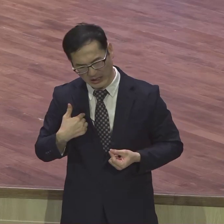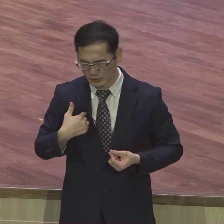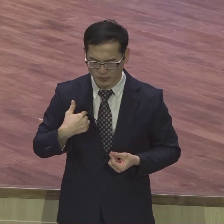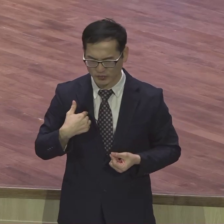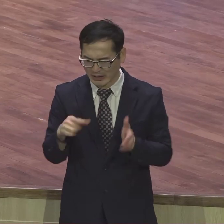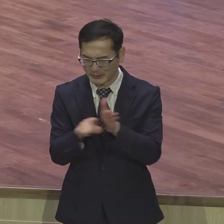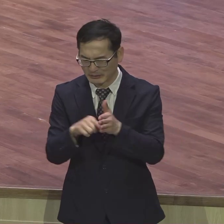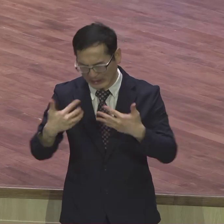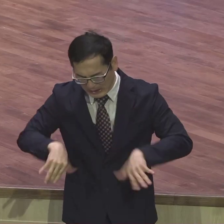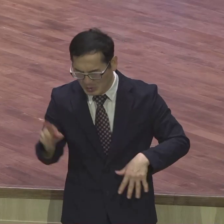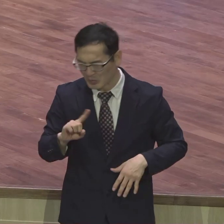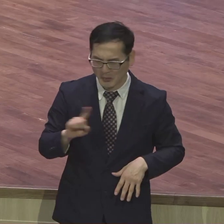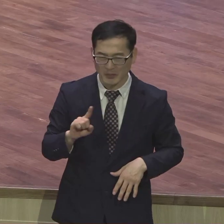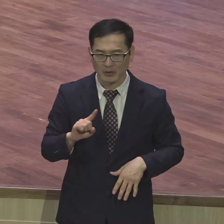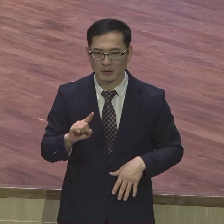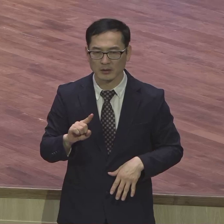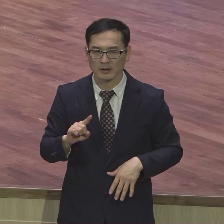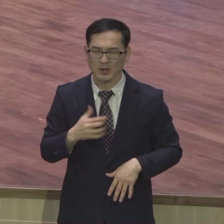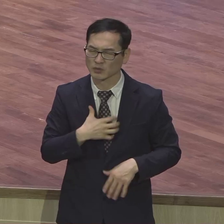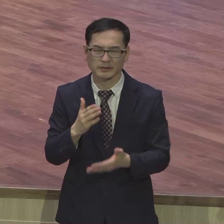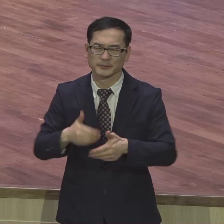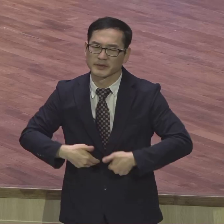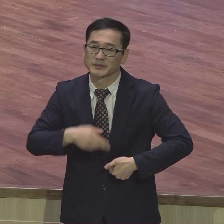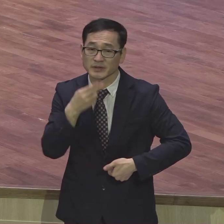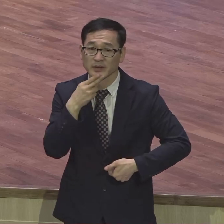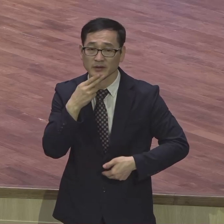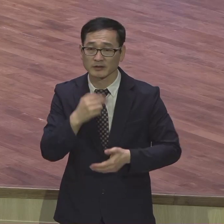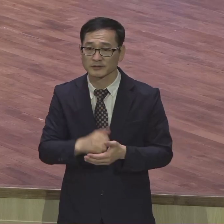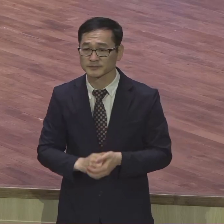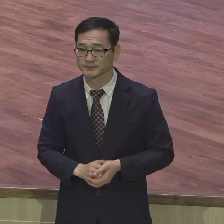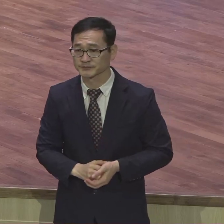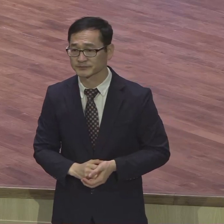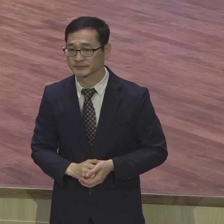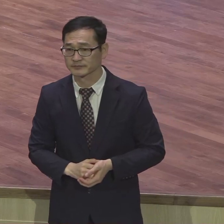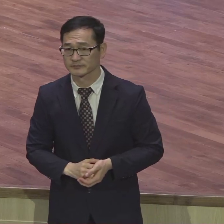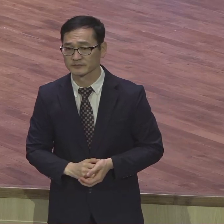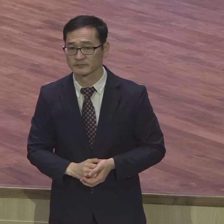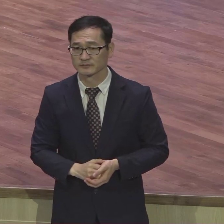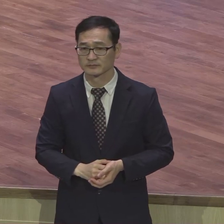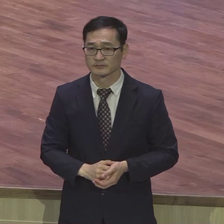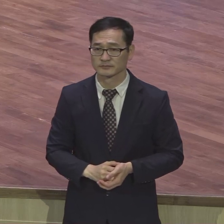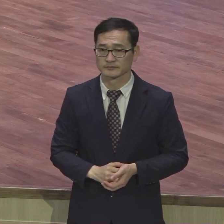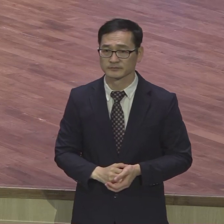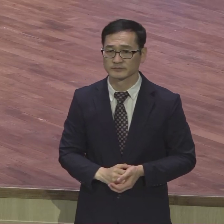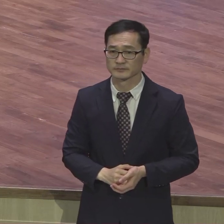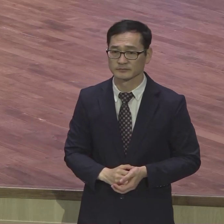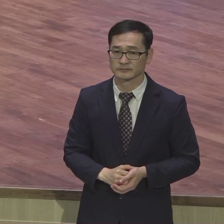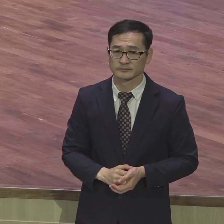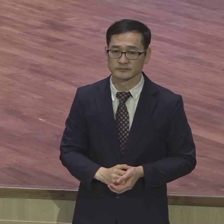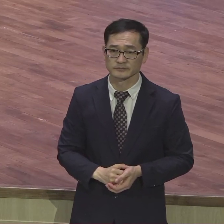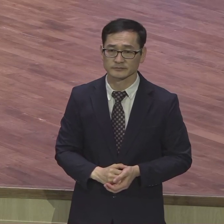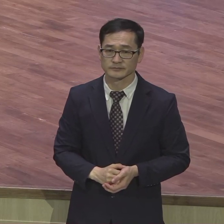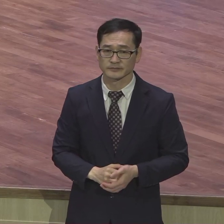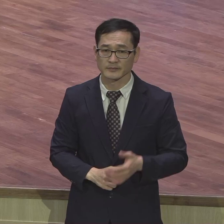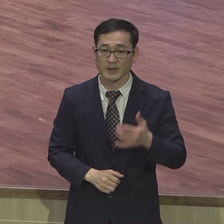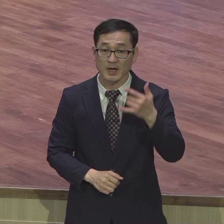자식이 아무리 많아도요 교인이 아무리 많아도요 예수님 사랑 아무리 많아도 여러분 부모는 자식 다 사랑해요